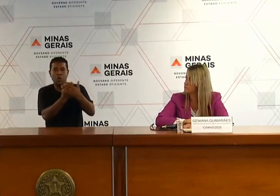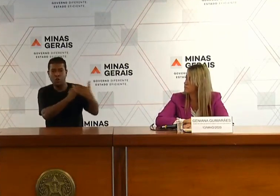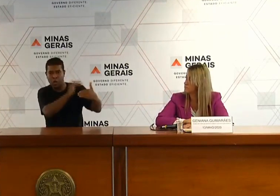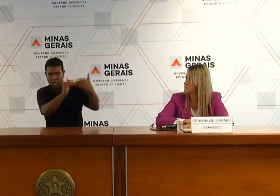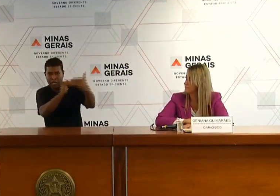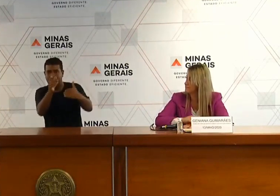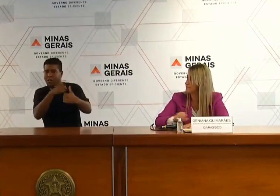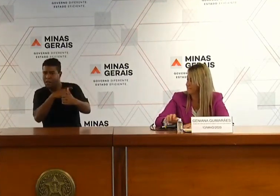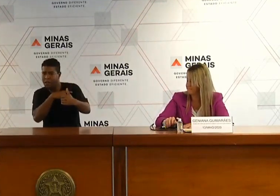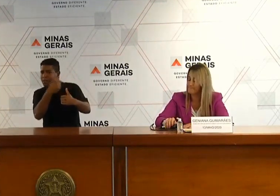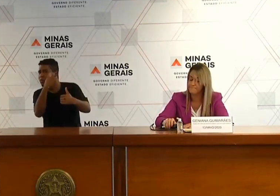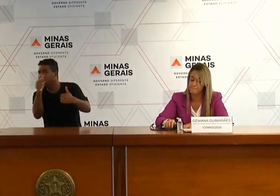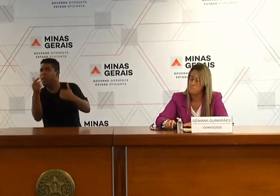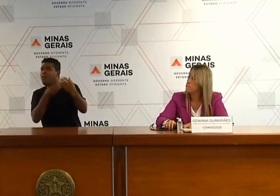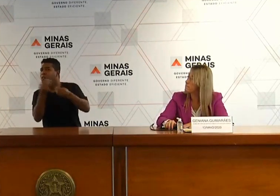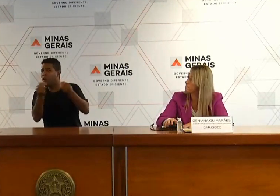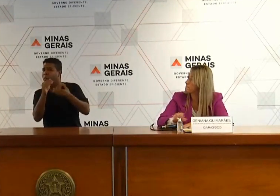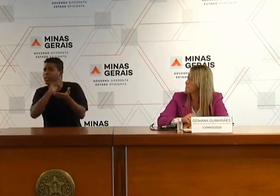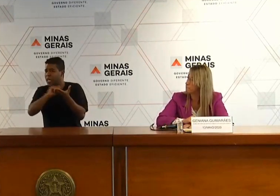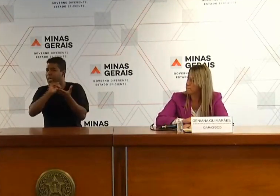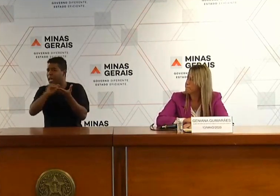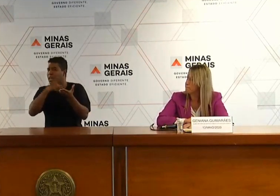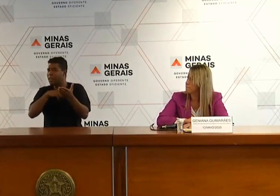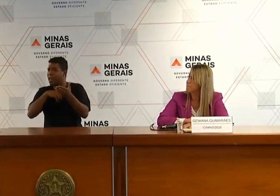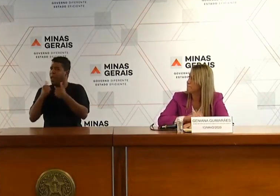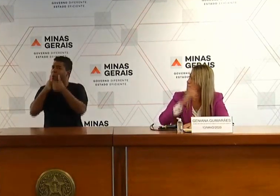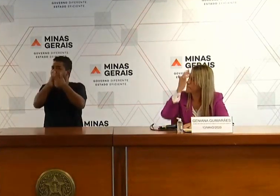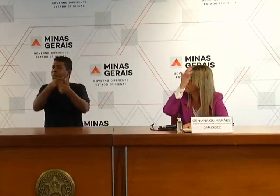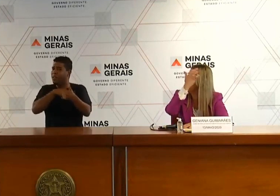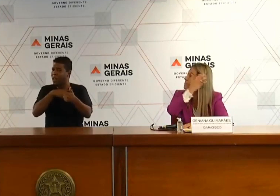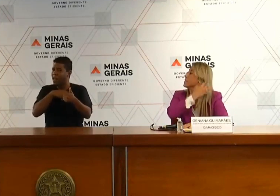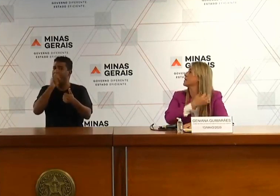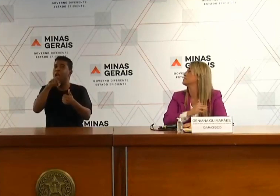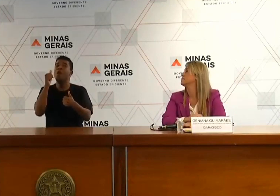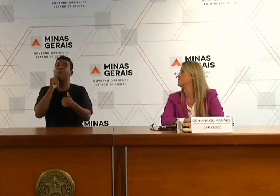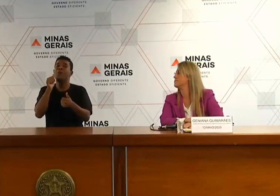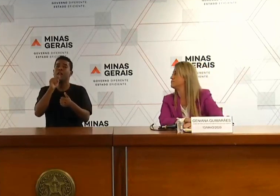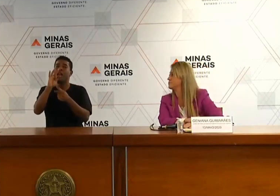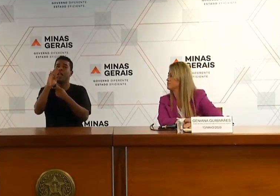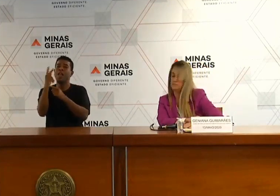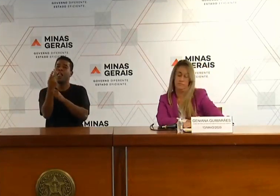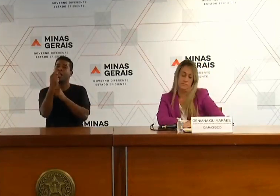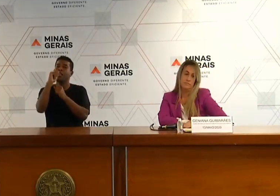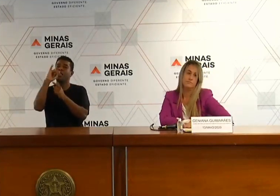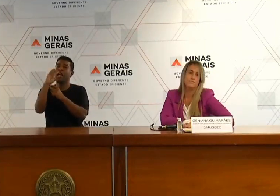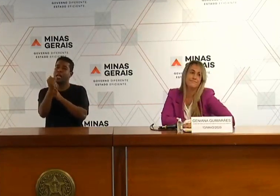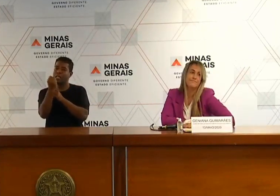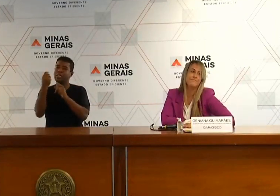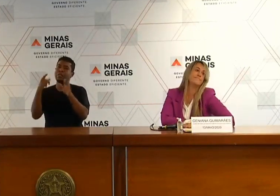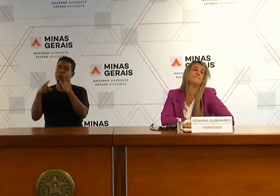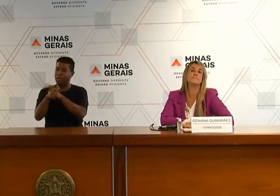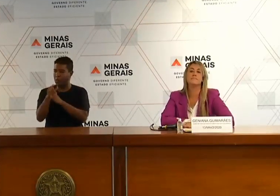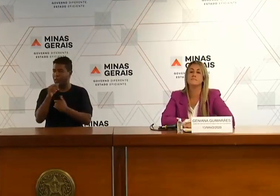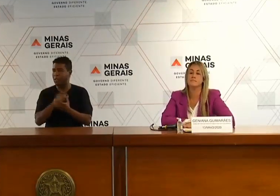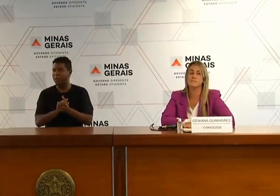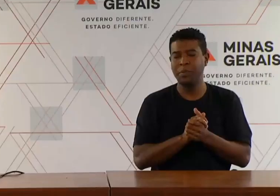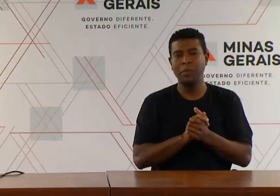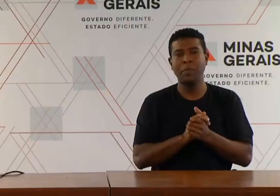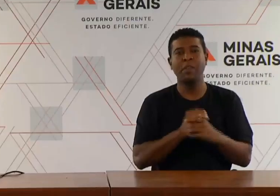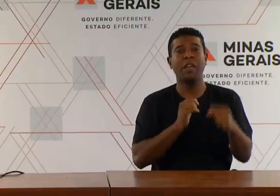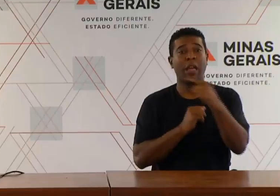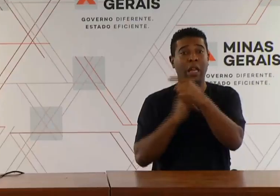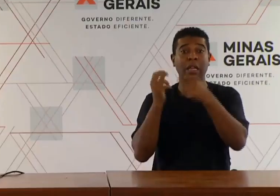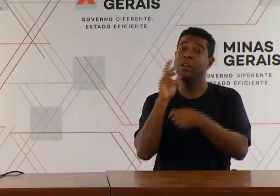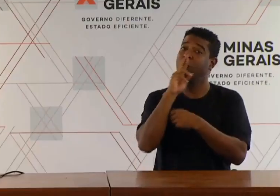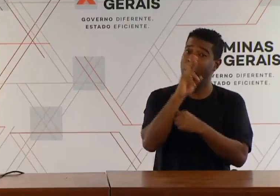para o aprendizado? Pergunta da jornalista Thais Leocádio, do portal G1. Thais, a interação